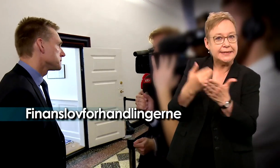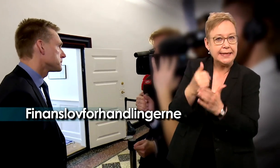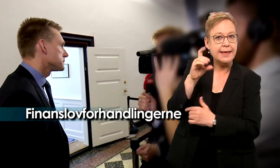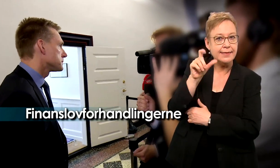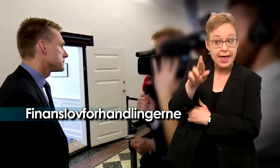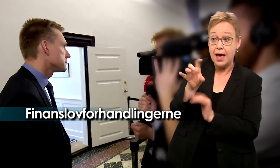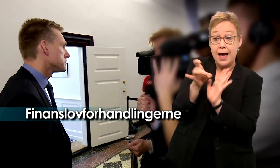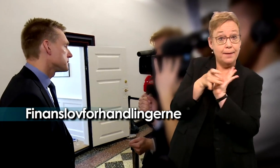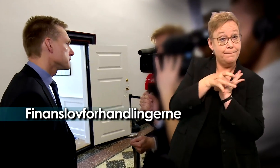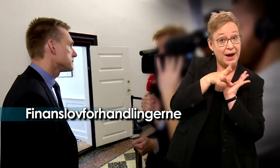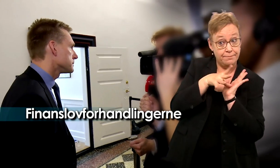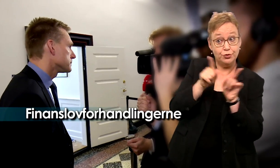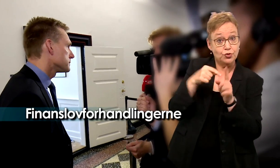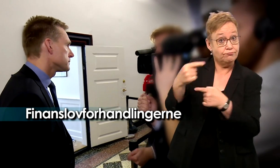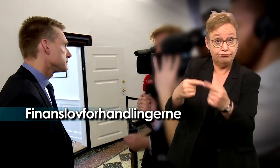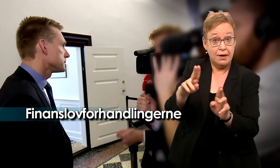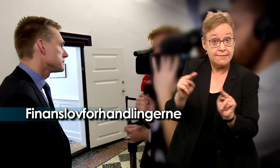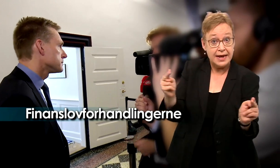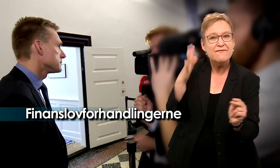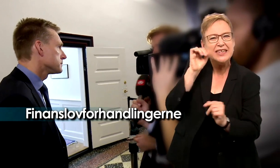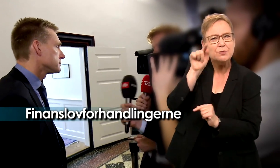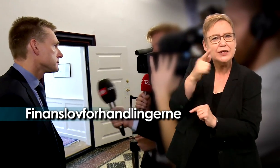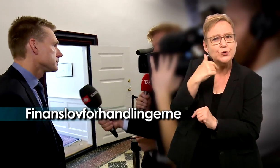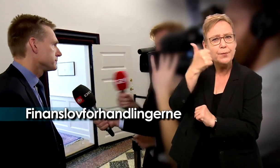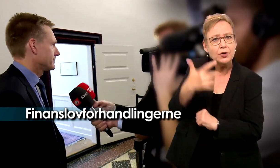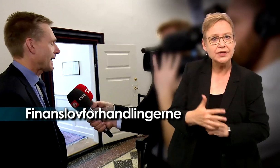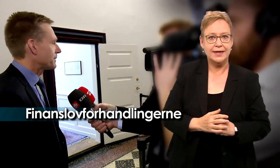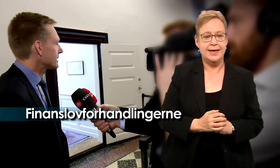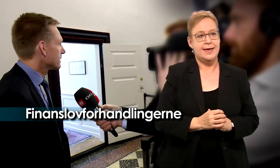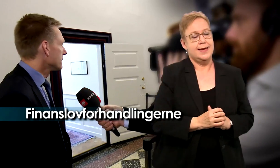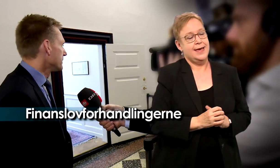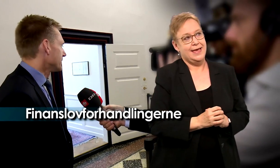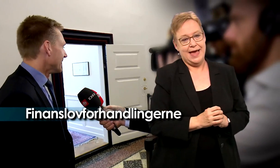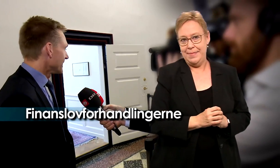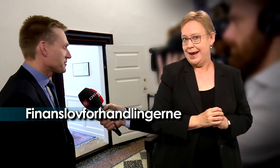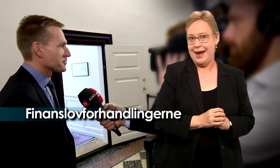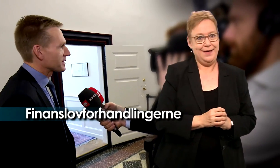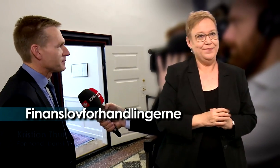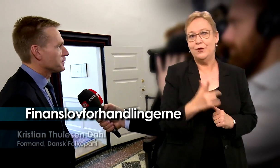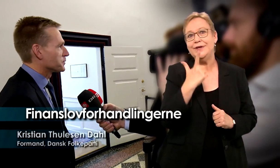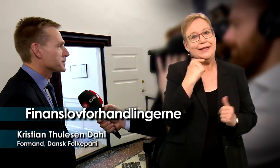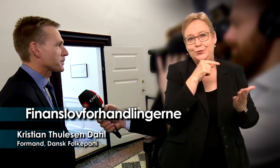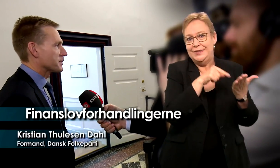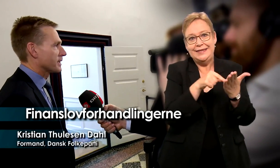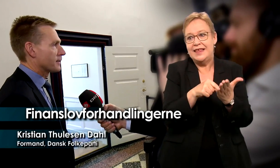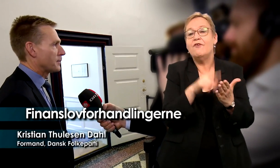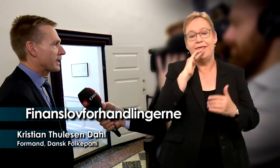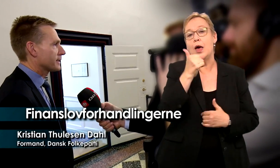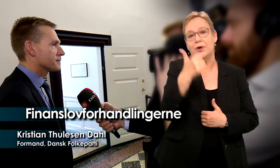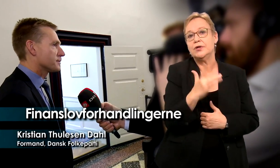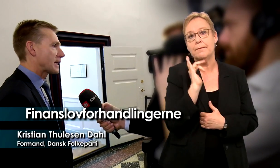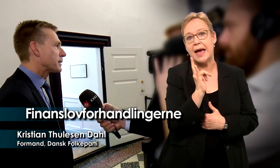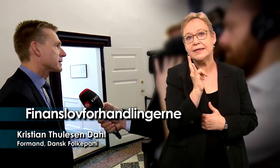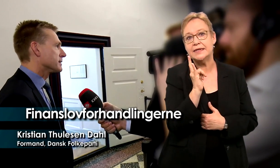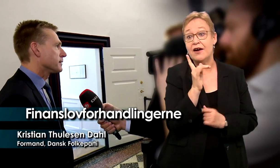skæres. Og det vil betyde, at døvfilm ikke kan løbe rundt længere. Hvad tænker du om sådan en prioritering? Nej, men altså, det er jo sådan nogle steder, hvor vi synes, at prioriteringerne er